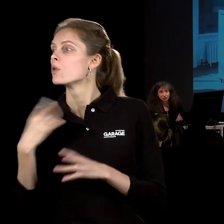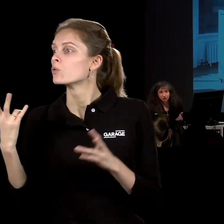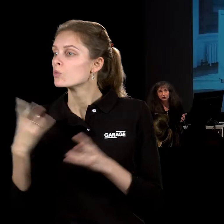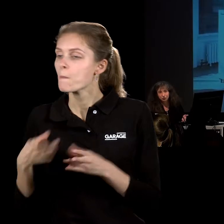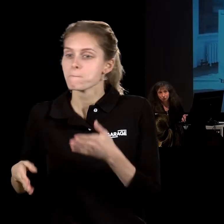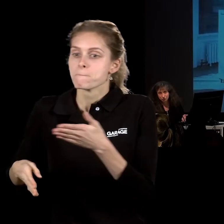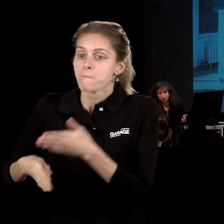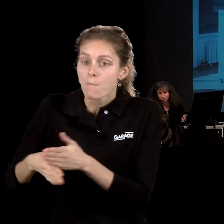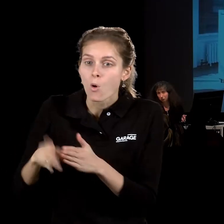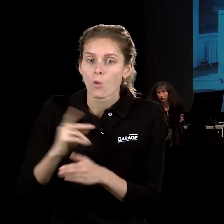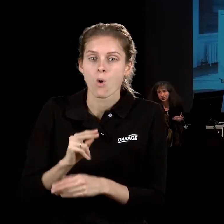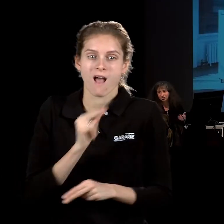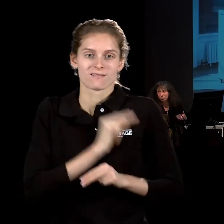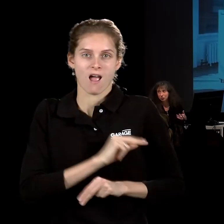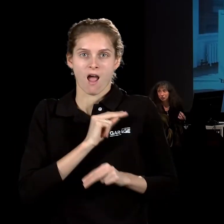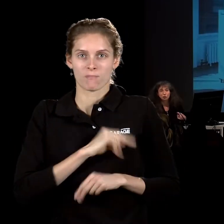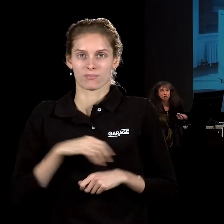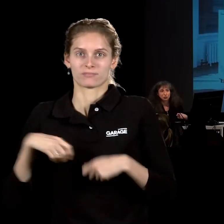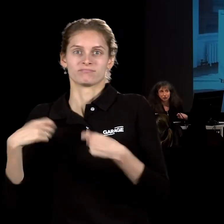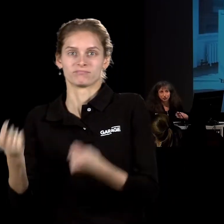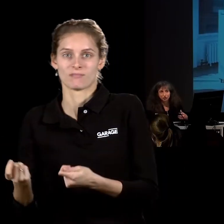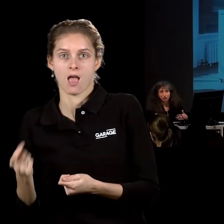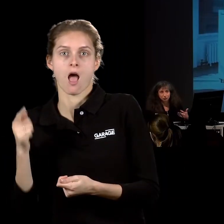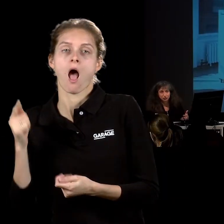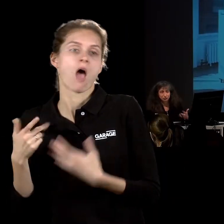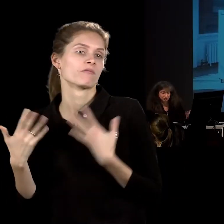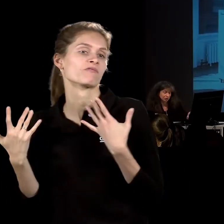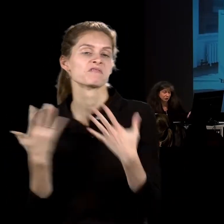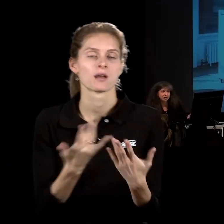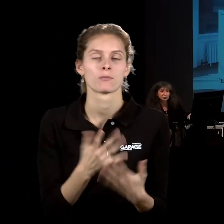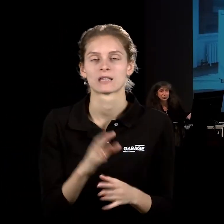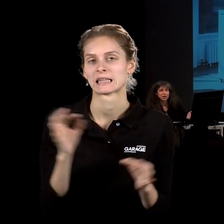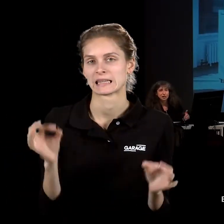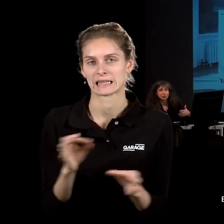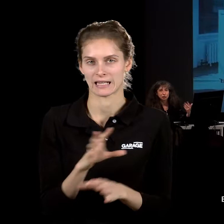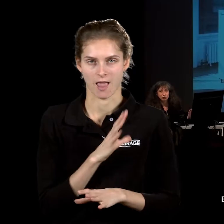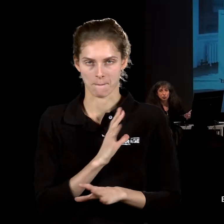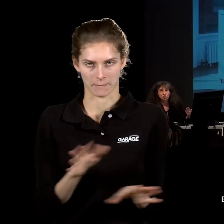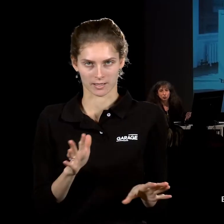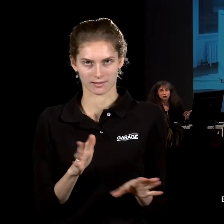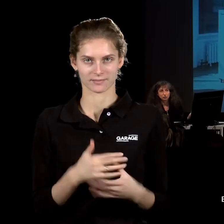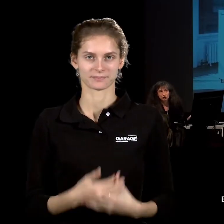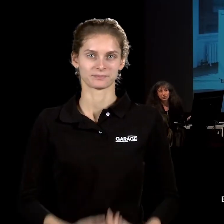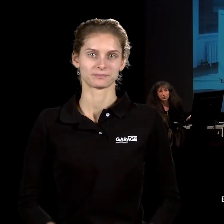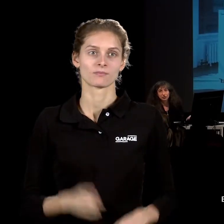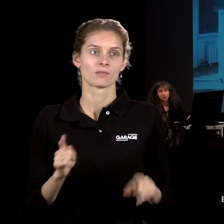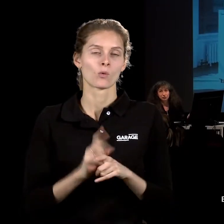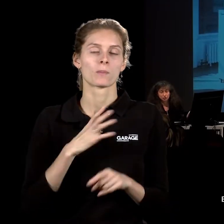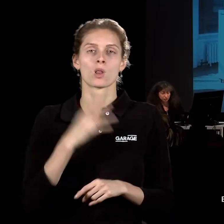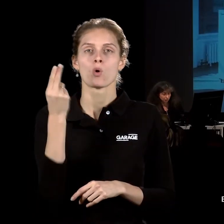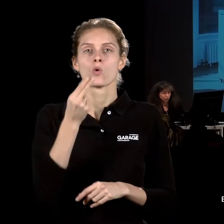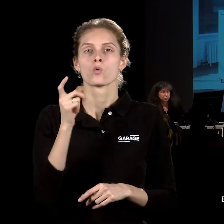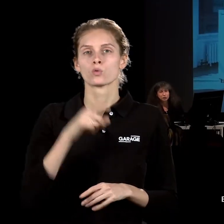рассказать, но сделать какую-то работу. Естественно, никто этой платы никогда с себя не взыскивал. Это тоже художественный проект